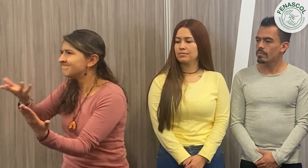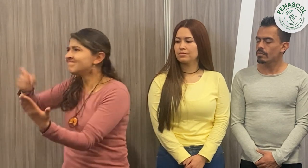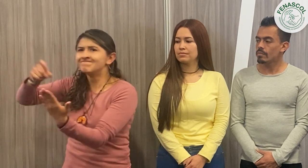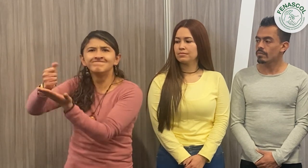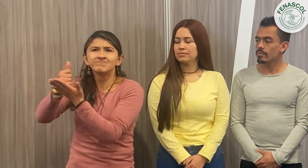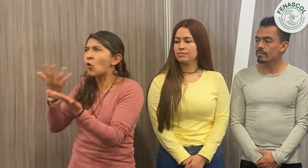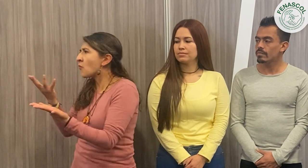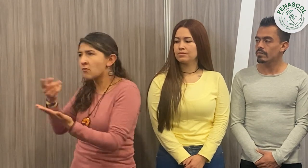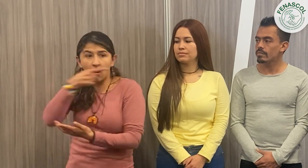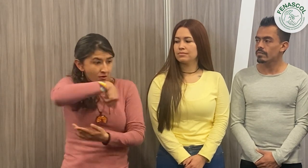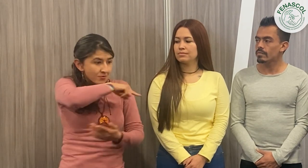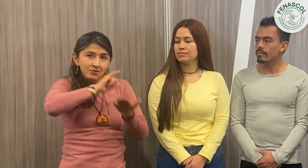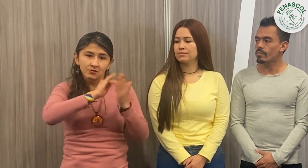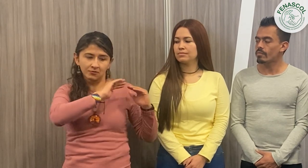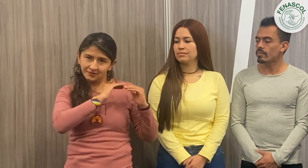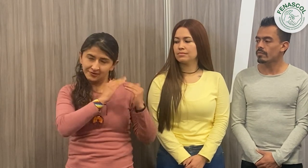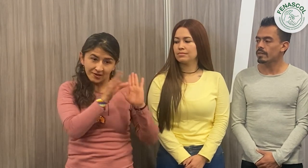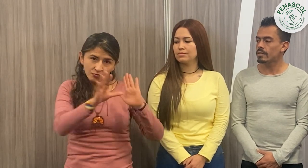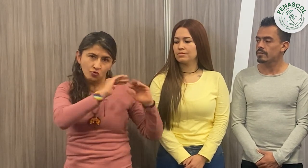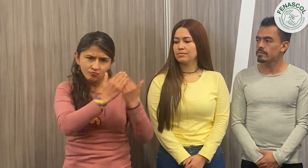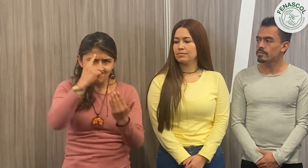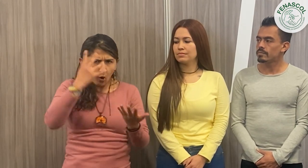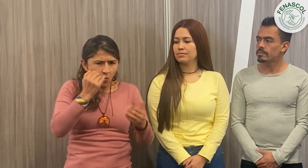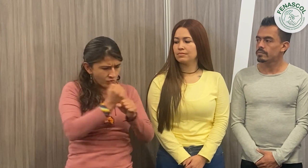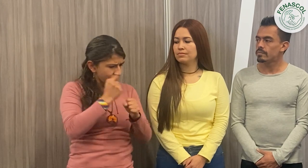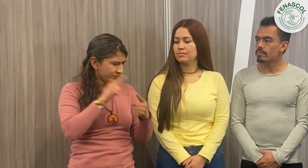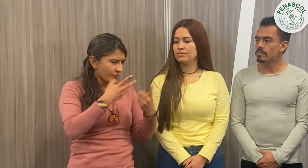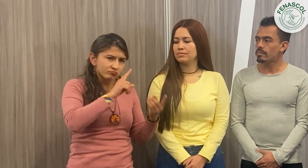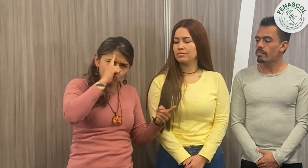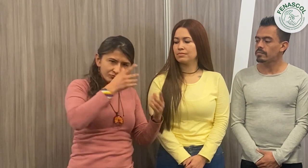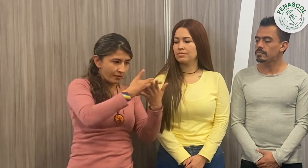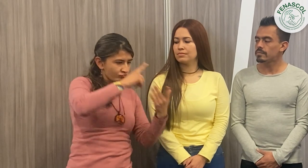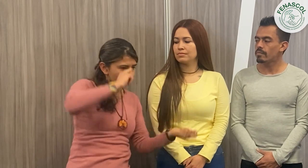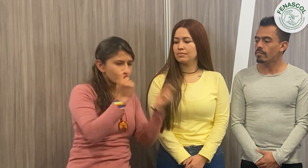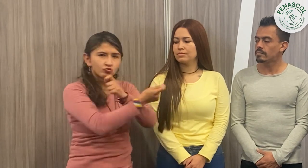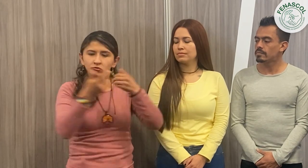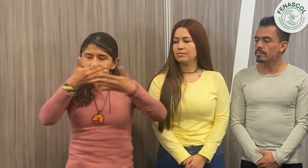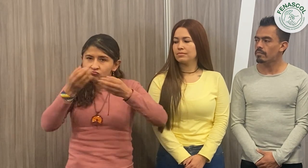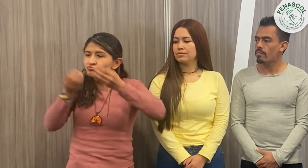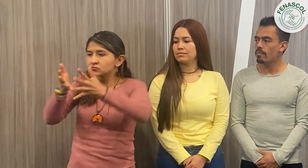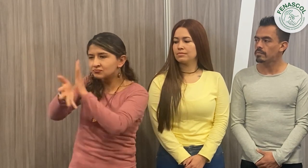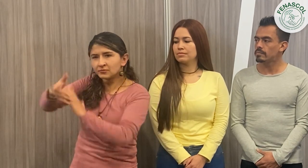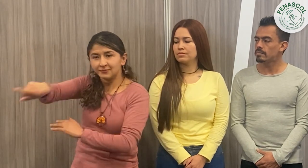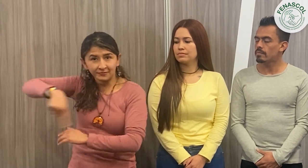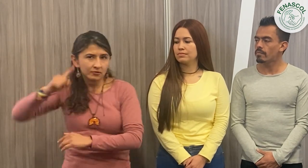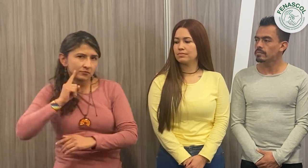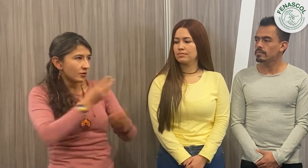Ángel, con relación a la literatura, hicimos una traducción para darle a las personas sordas el acceso a la literatura, que puedan comprender, que tengan